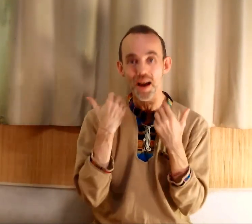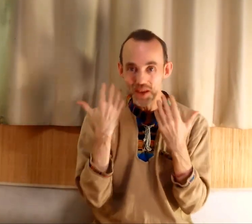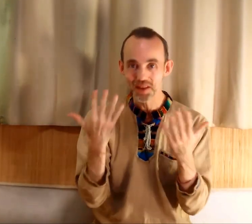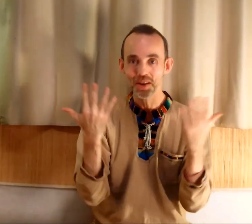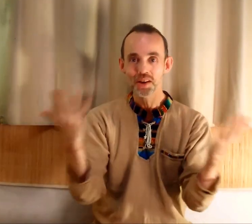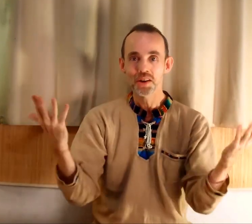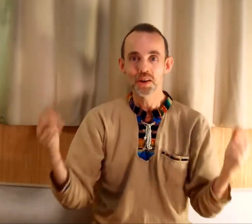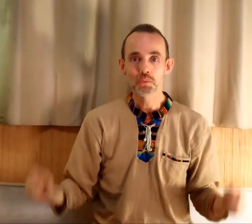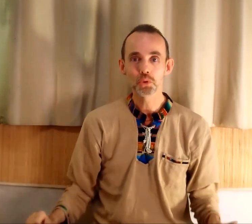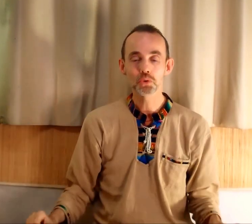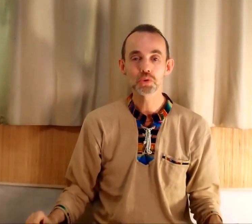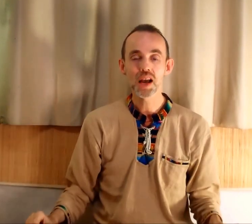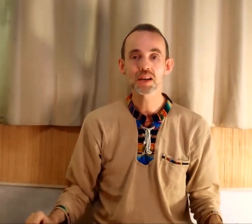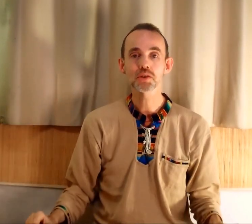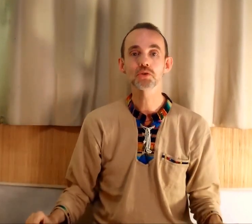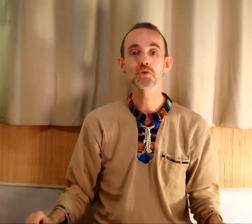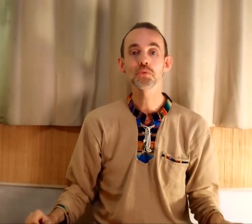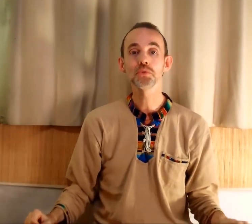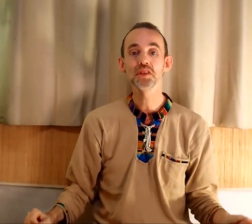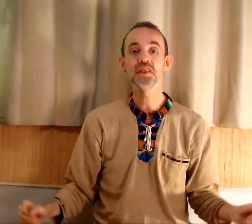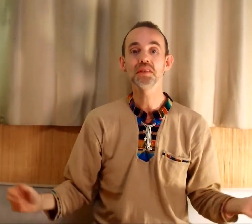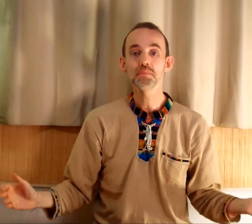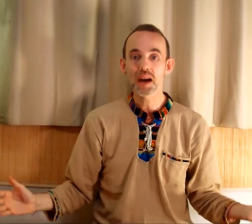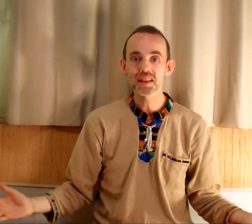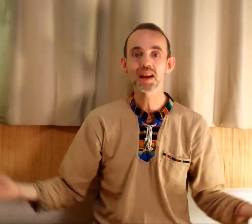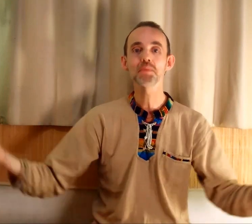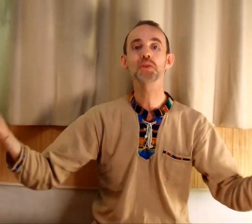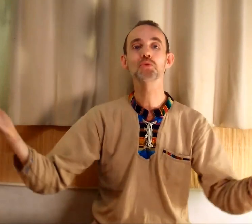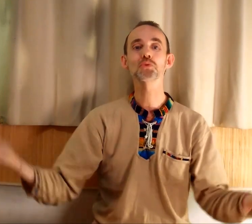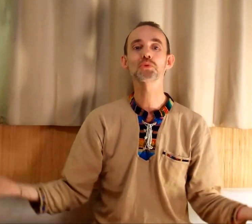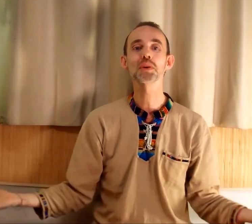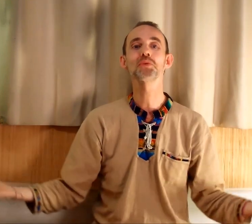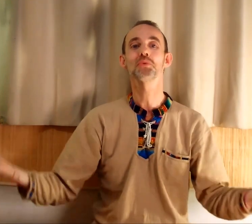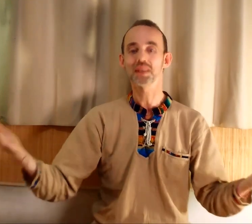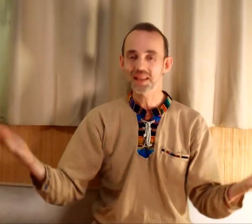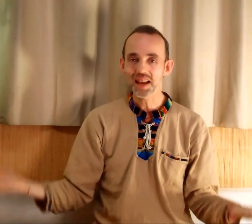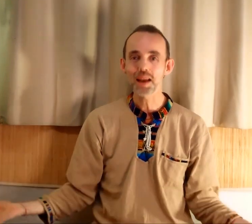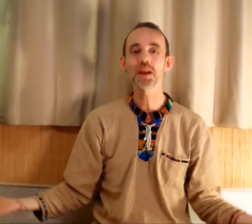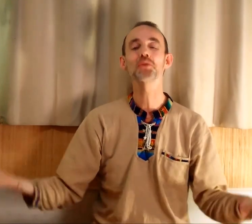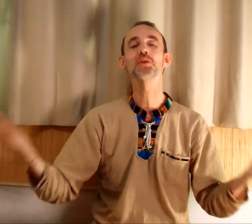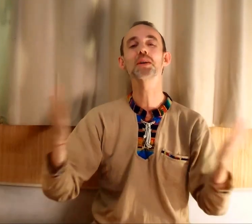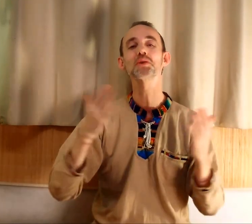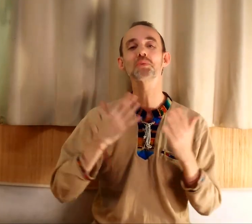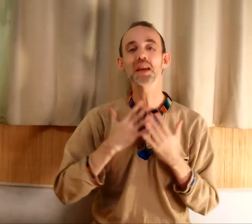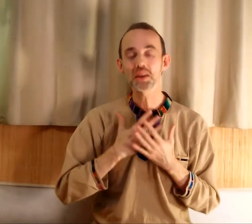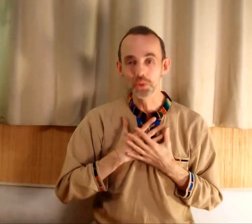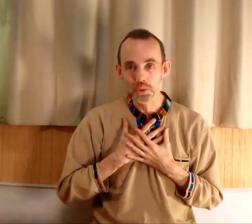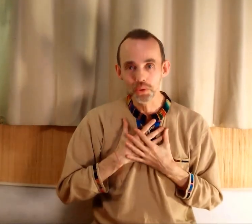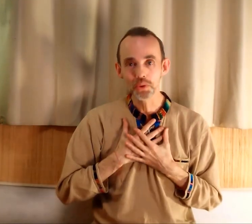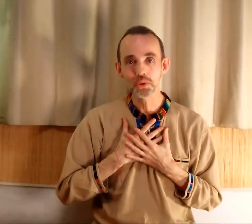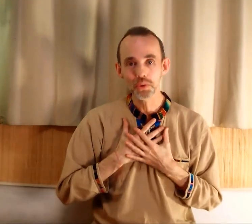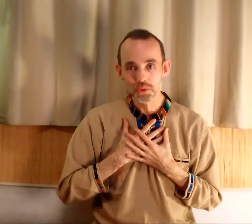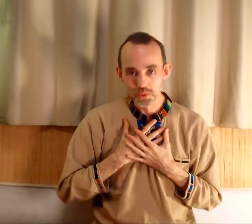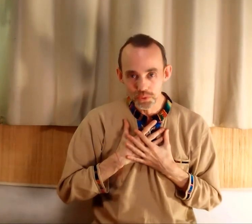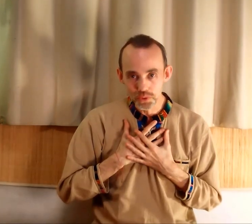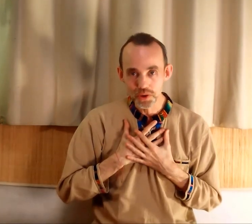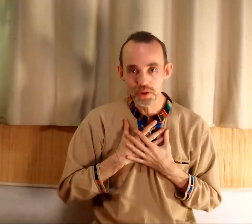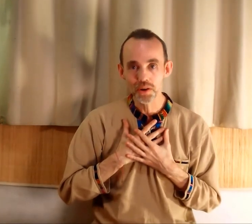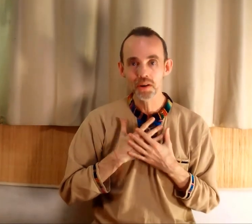avec mon enthousiasme. Je vous dis à très bientôt. Je vous souhaite une très belle continuation. Et de tout cœur,